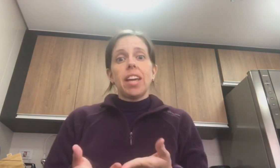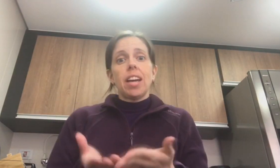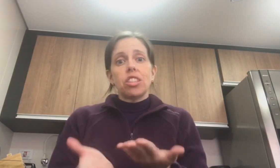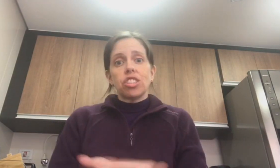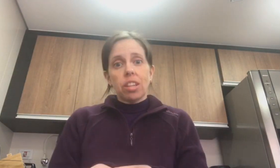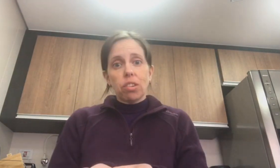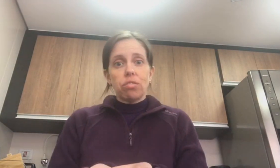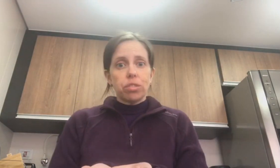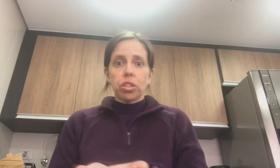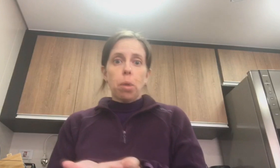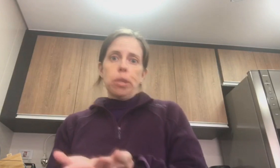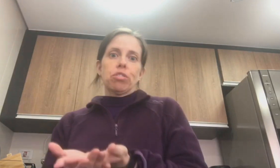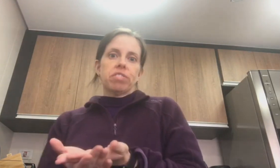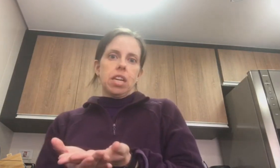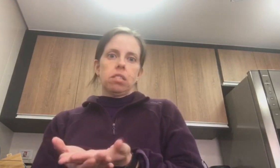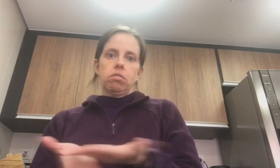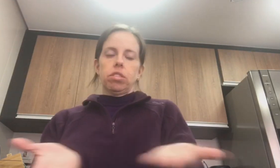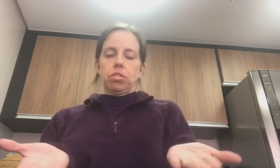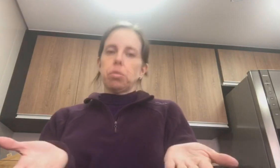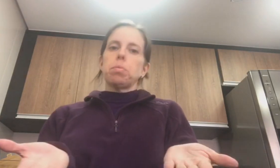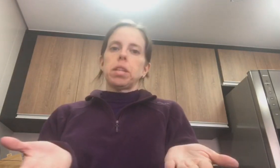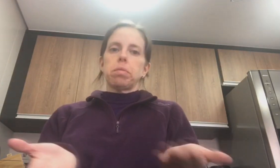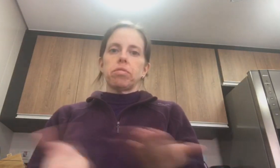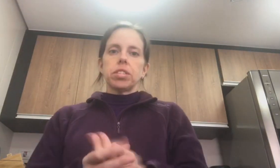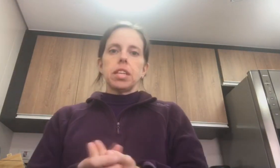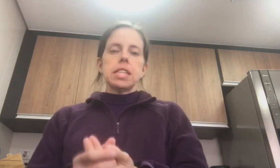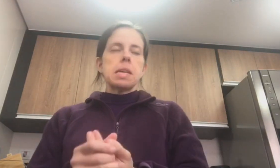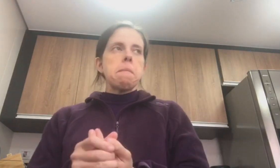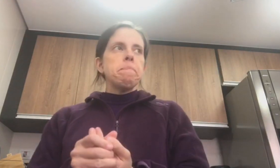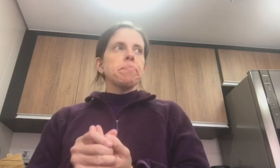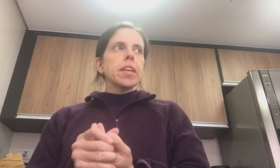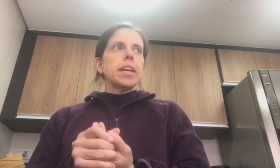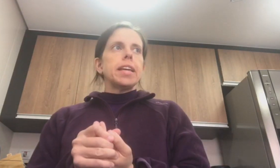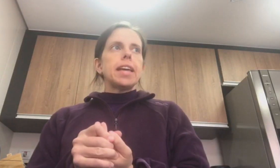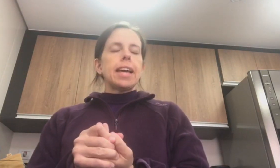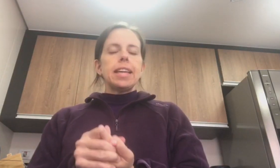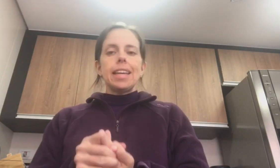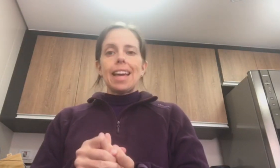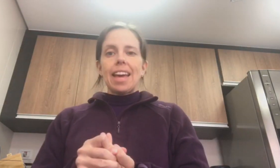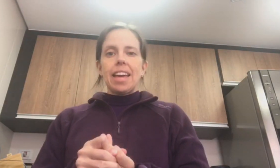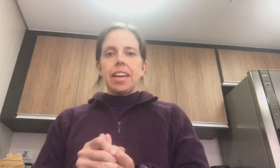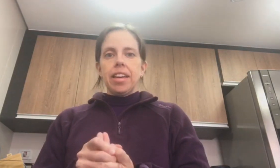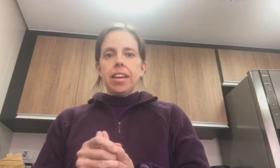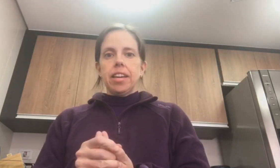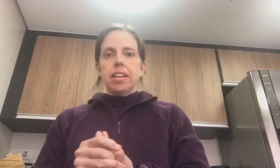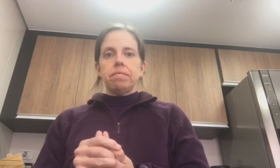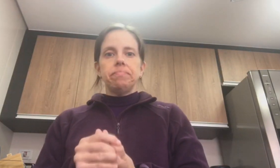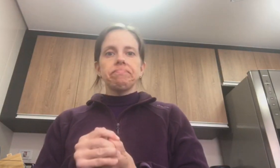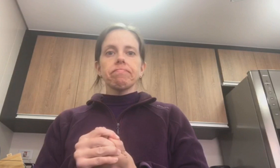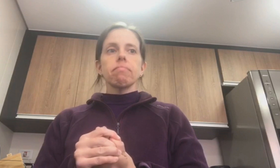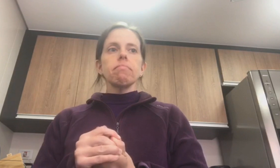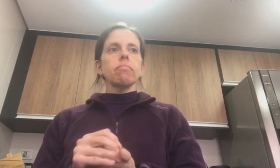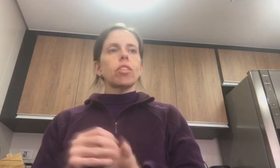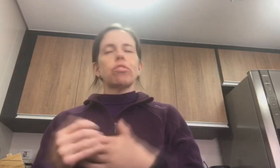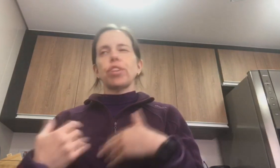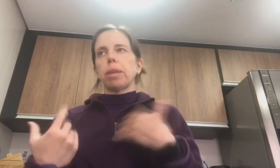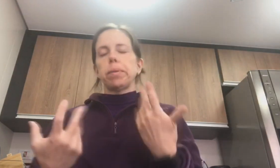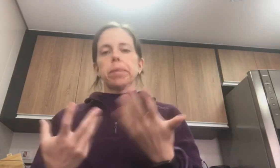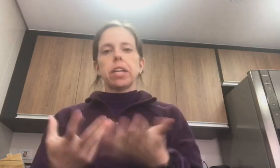a gente tava totalmente confinado. Foi o que eu comentei pra vocês. E aí, eu acabei pegando